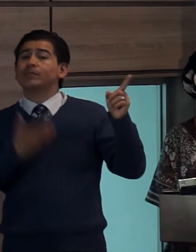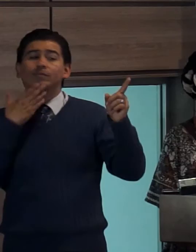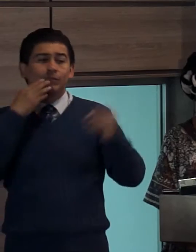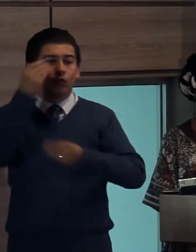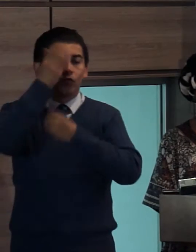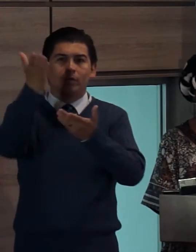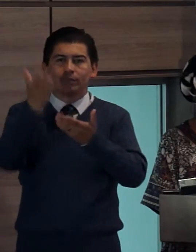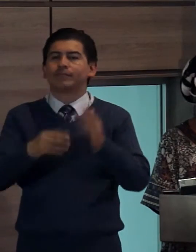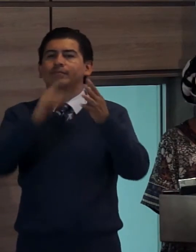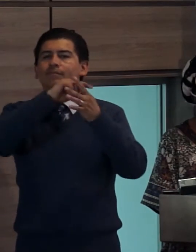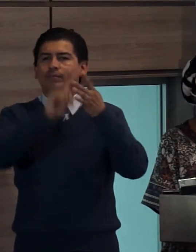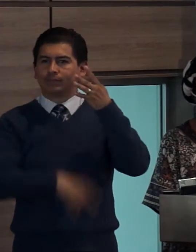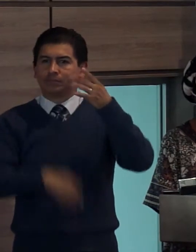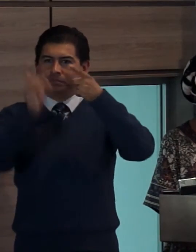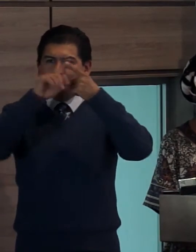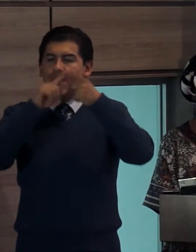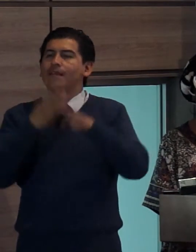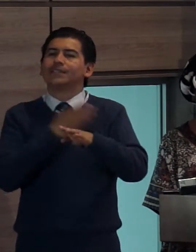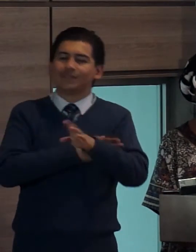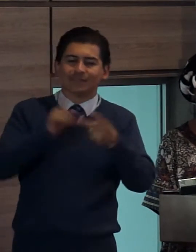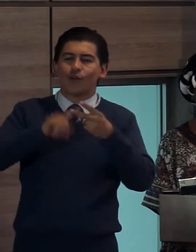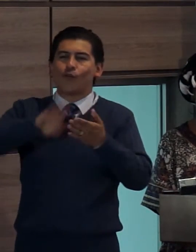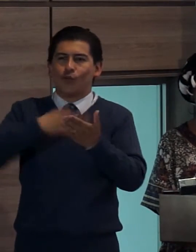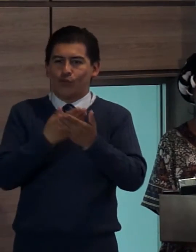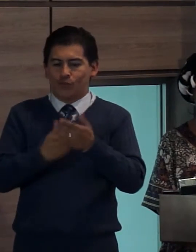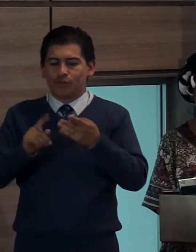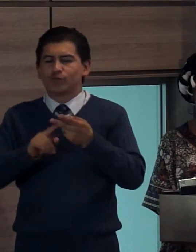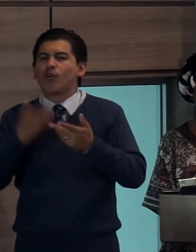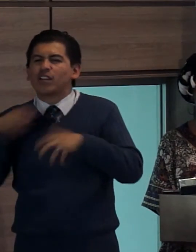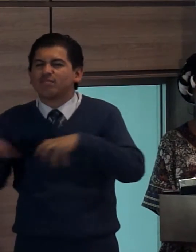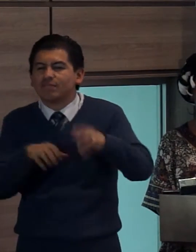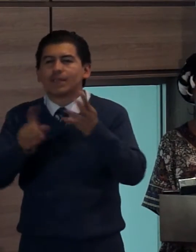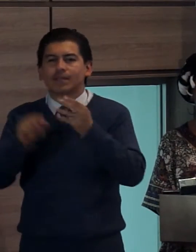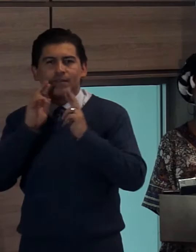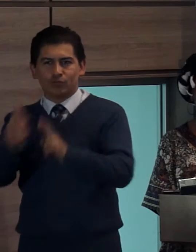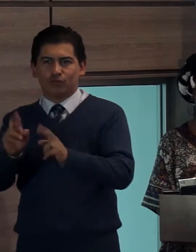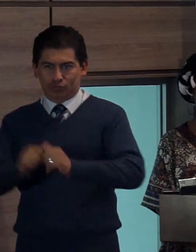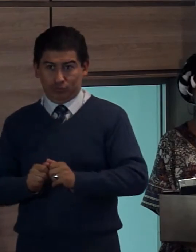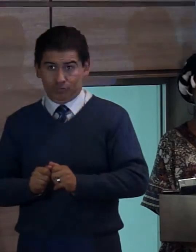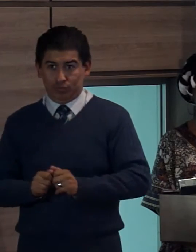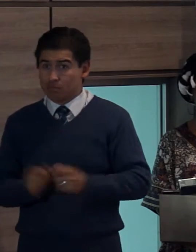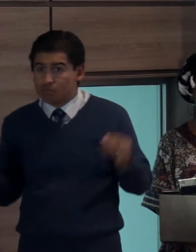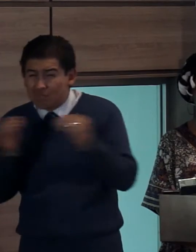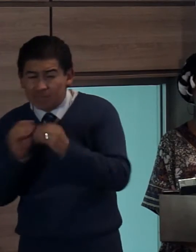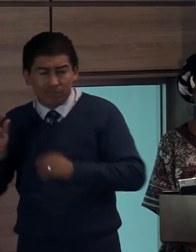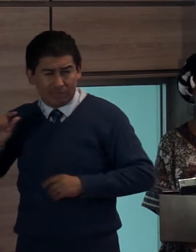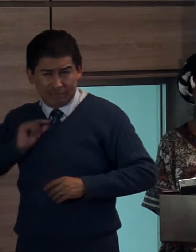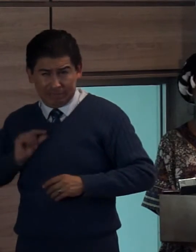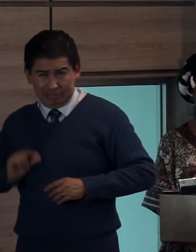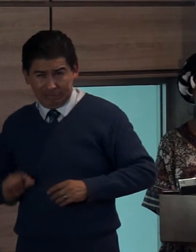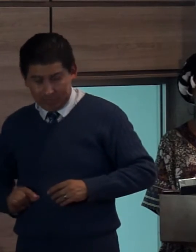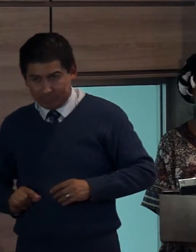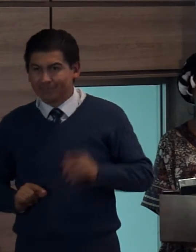antecedentes justificación metodología y resultados pueden conocer a profundidad los detalles en el